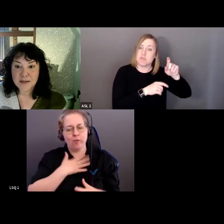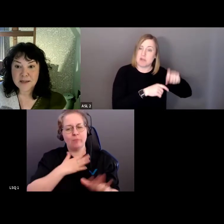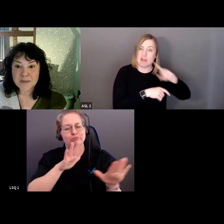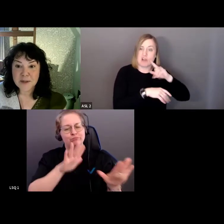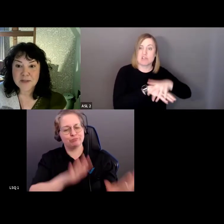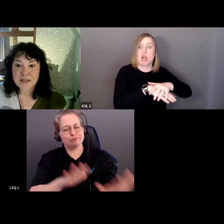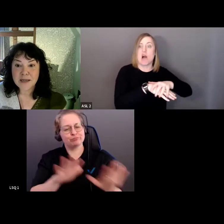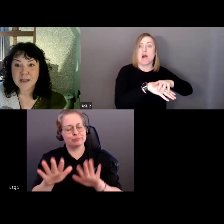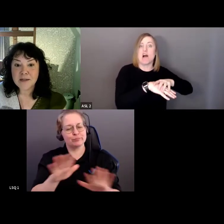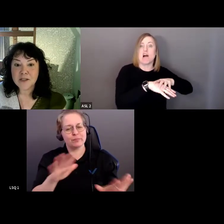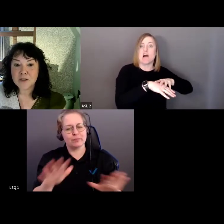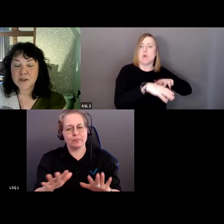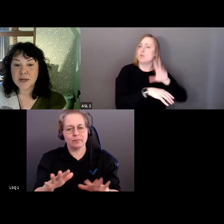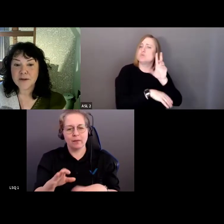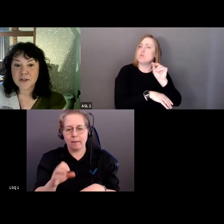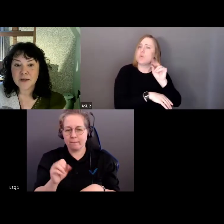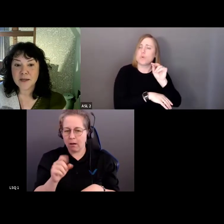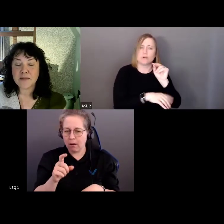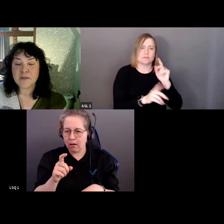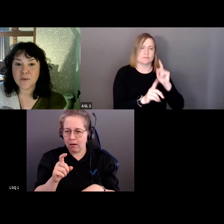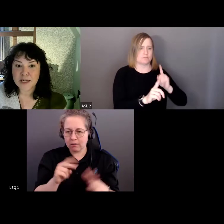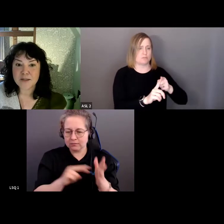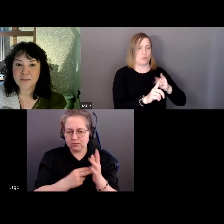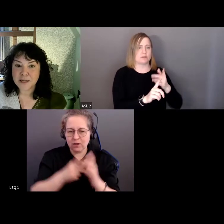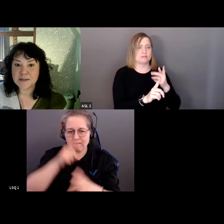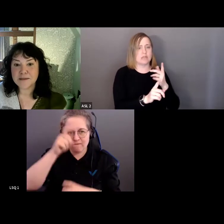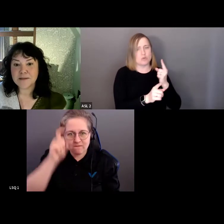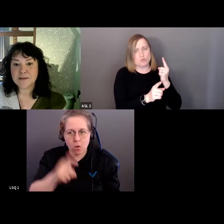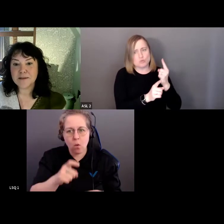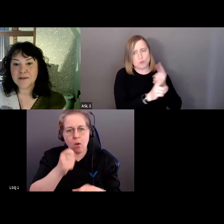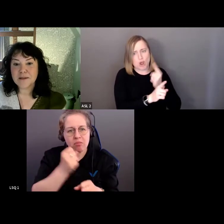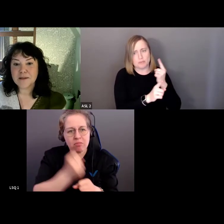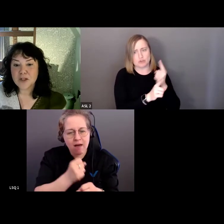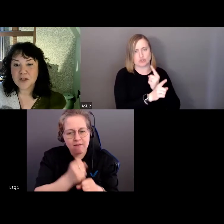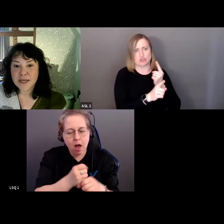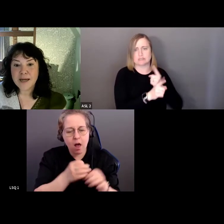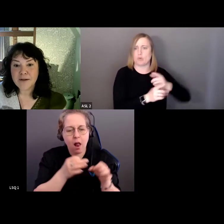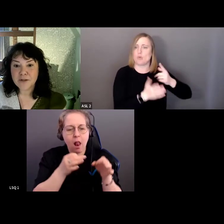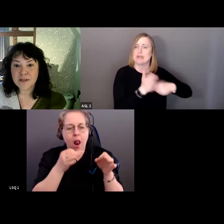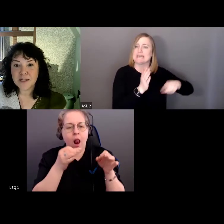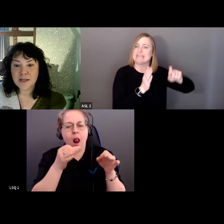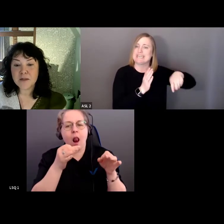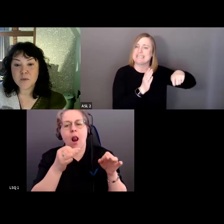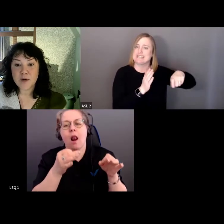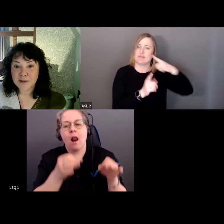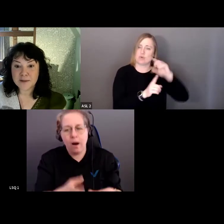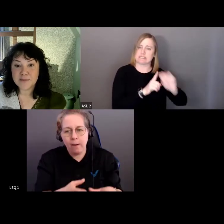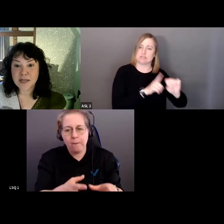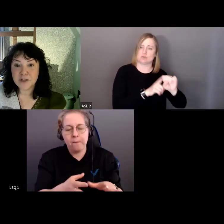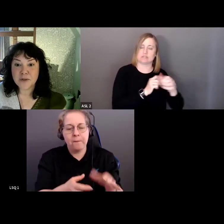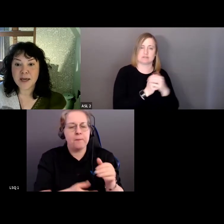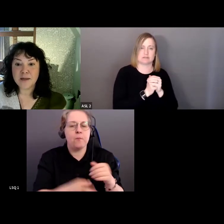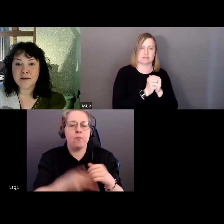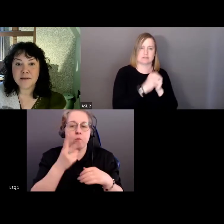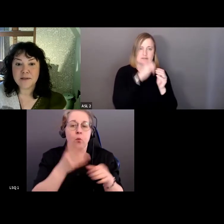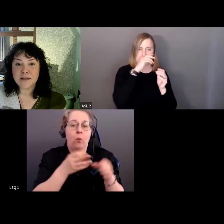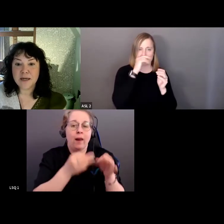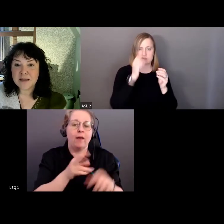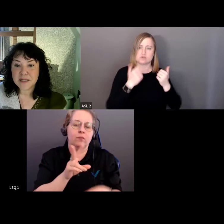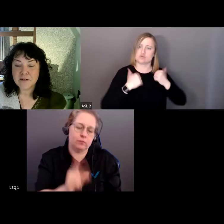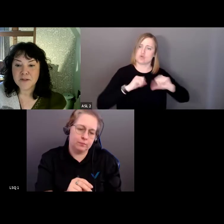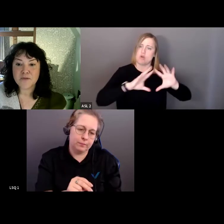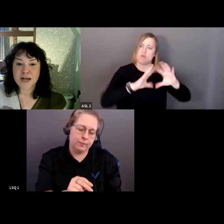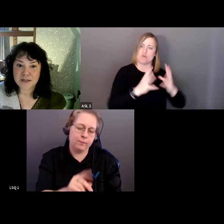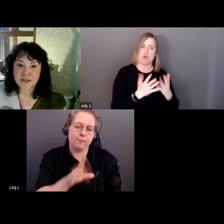On n'est pas non plus obligé de travailler à une lenteur fatiguante. Au contraire, simplement